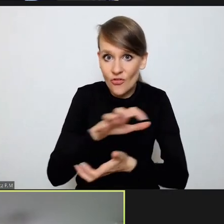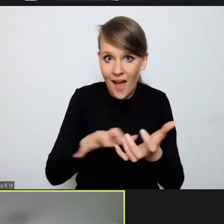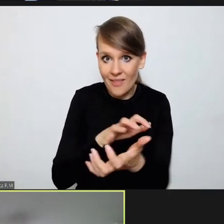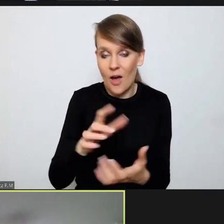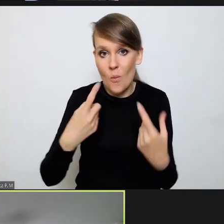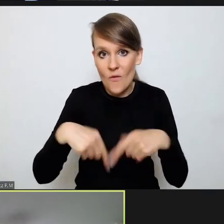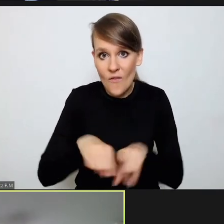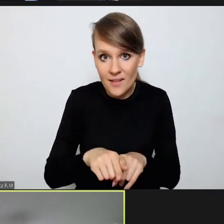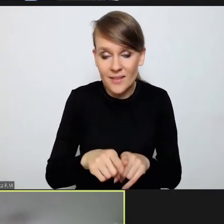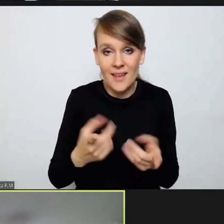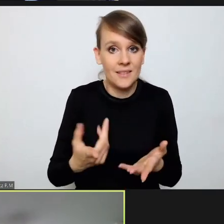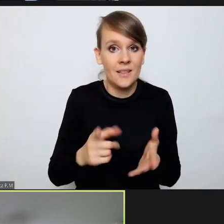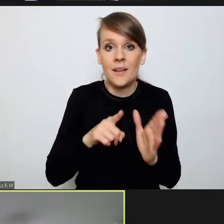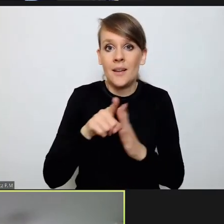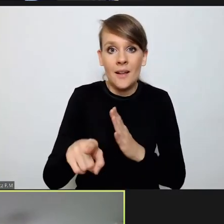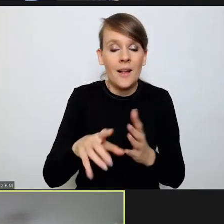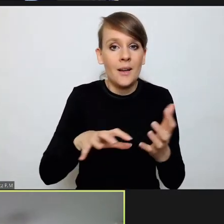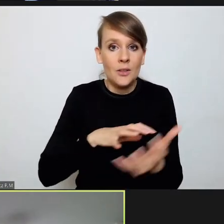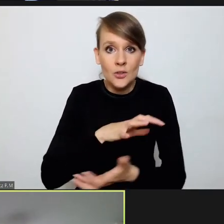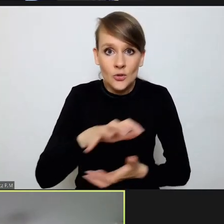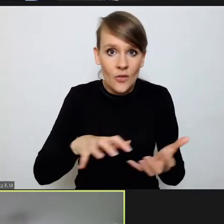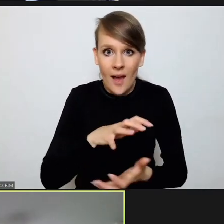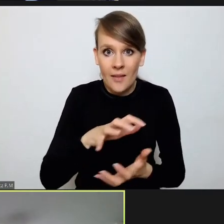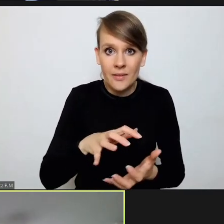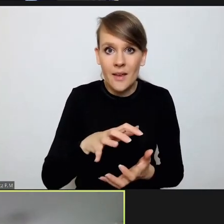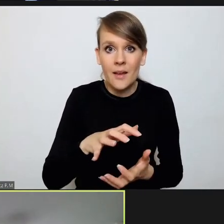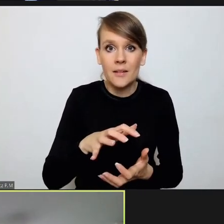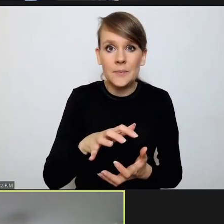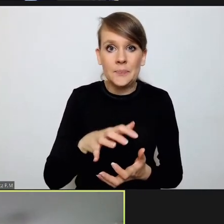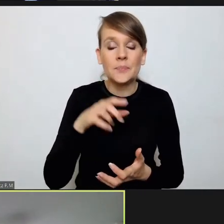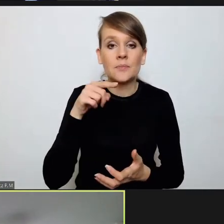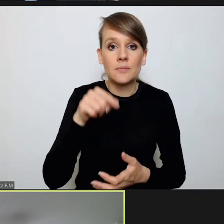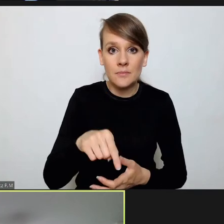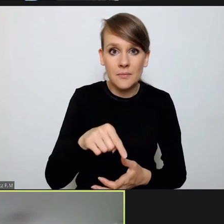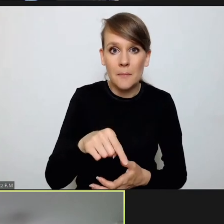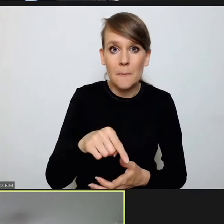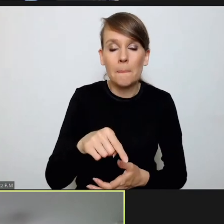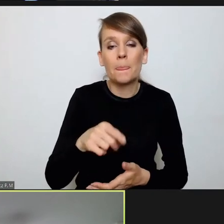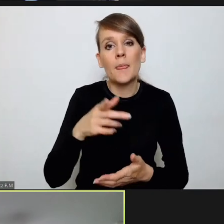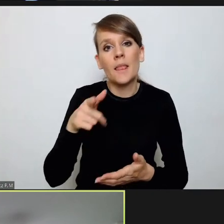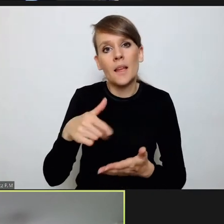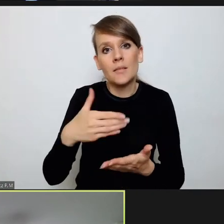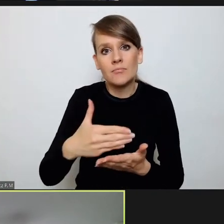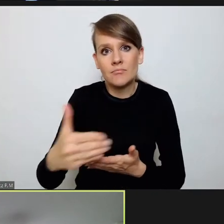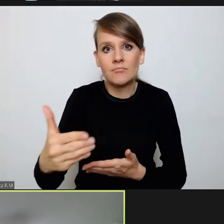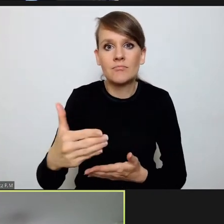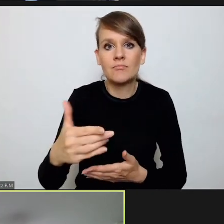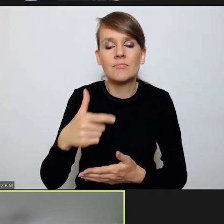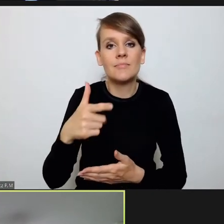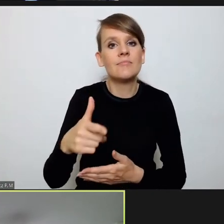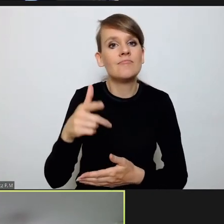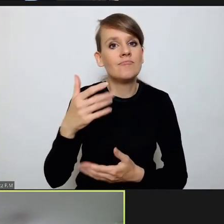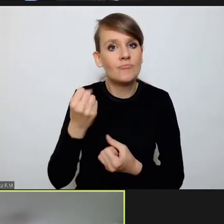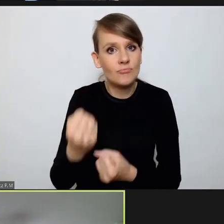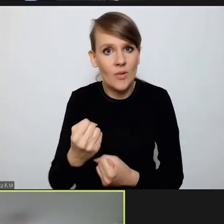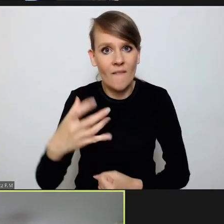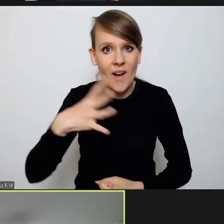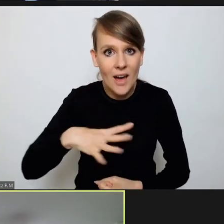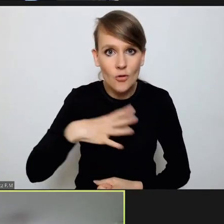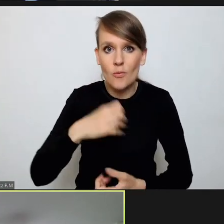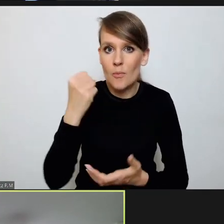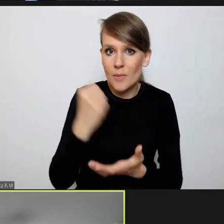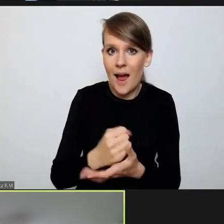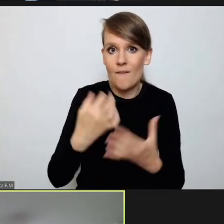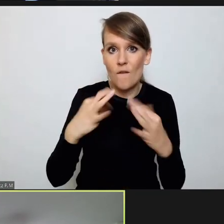świata kierującego się w stronę zachowania wartości, praw i